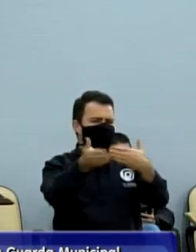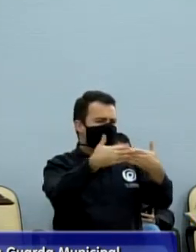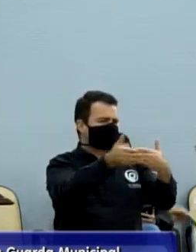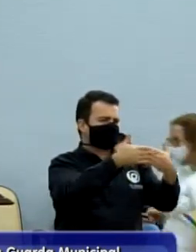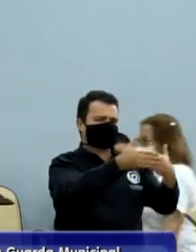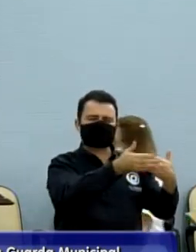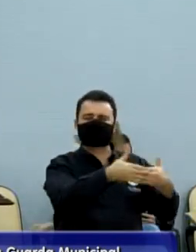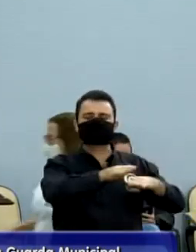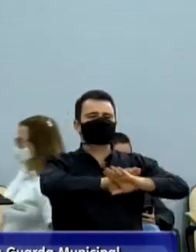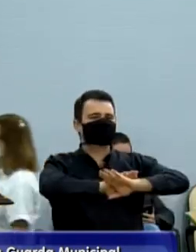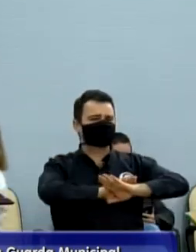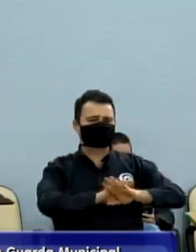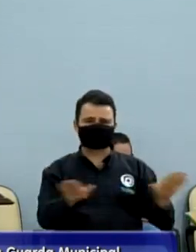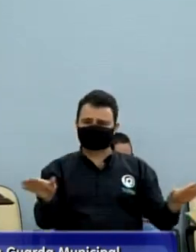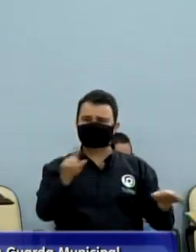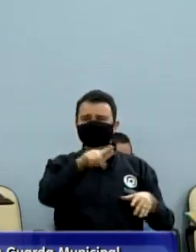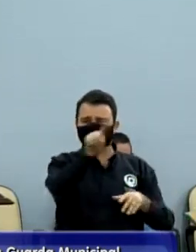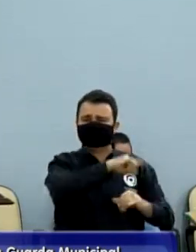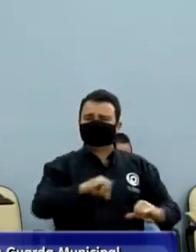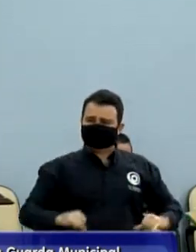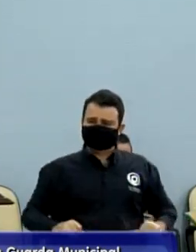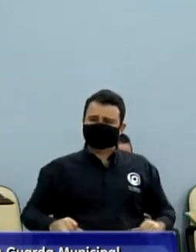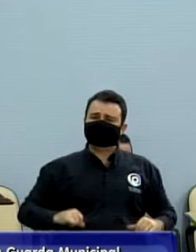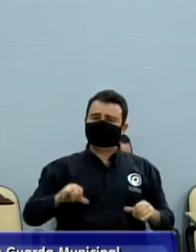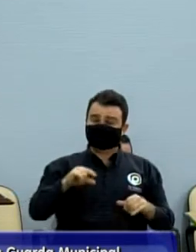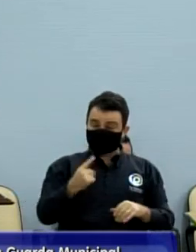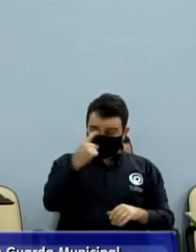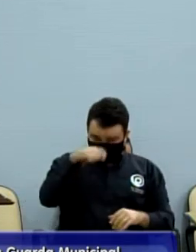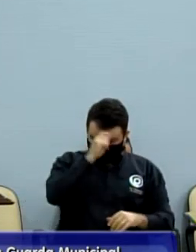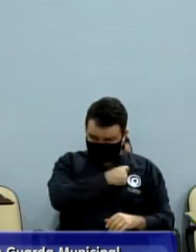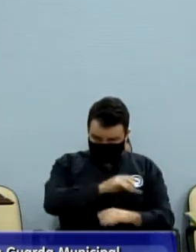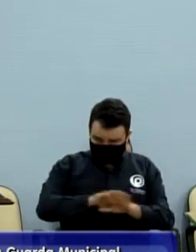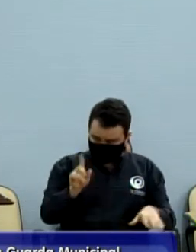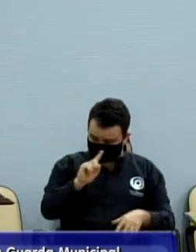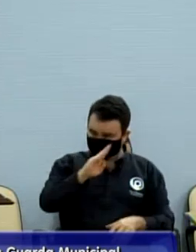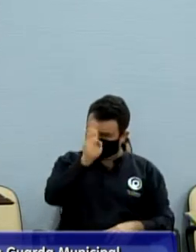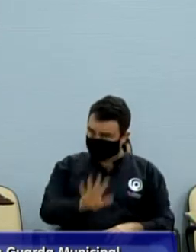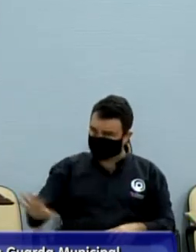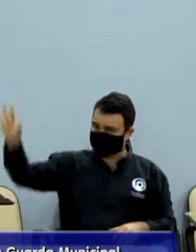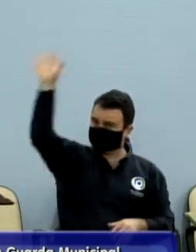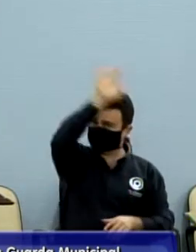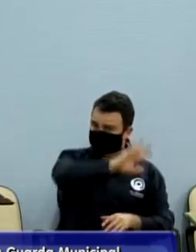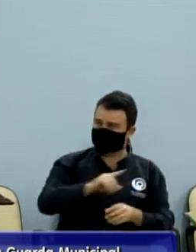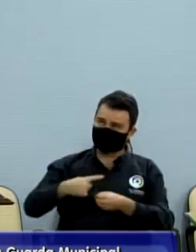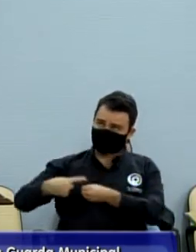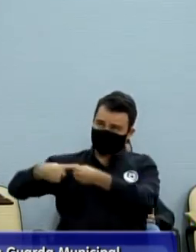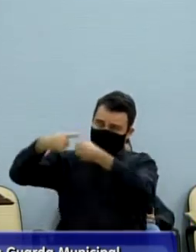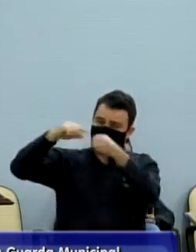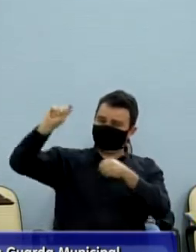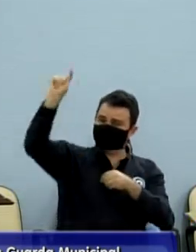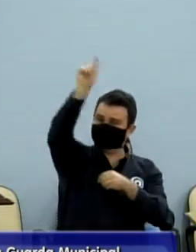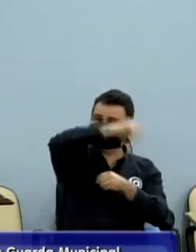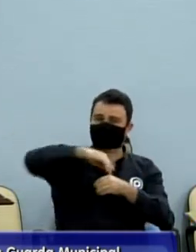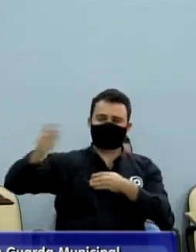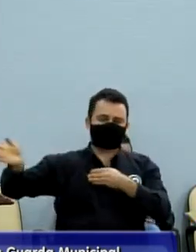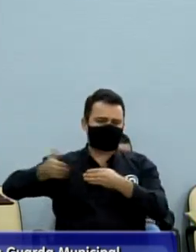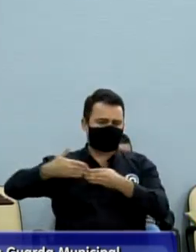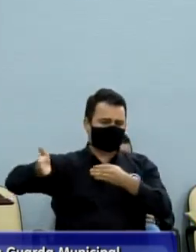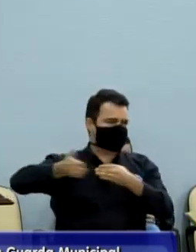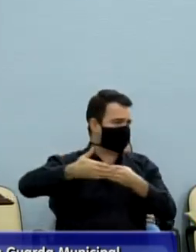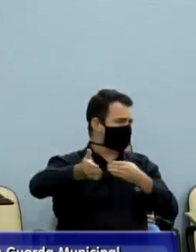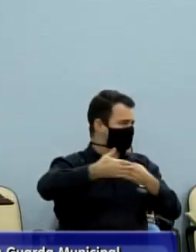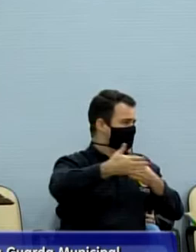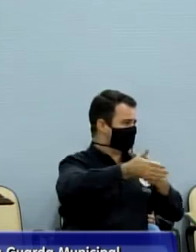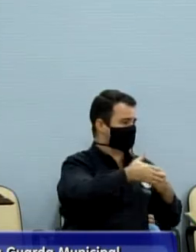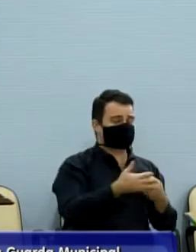noção, porque sofreu demais. Foi realmente a categoria que fechou mesmo. Praticamente trabalhou muito pouco